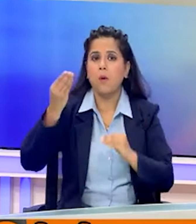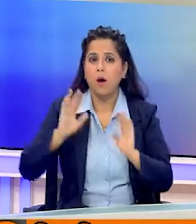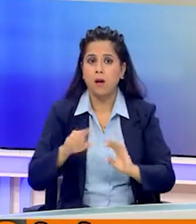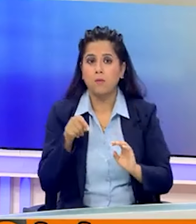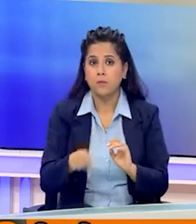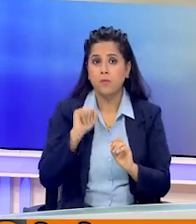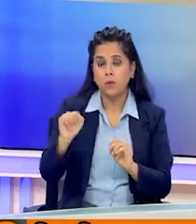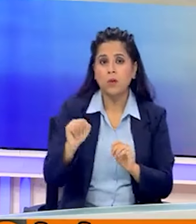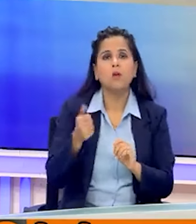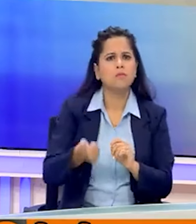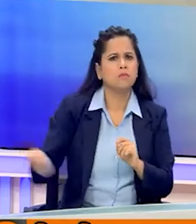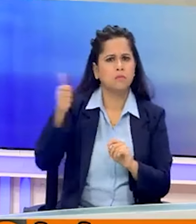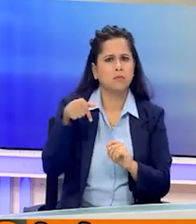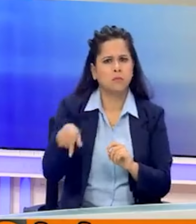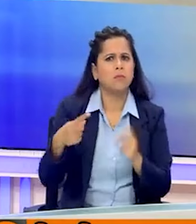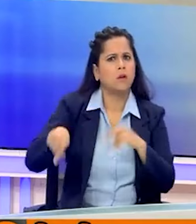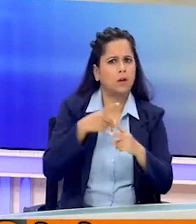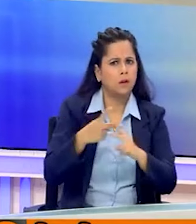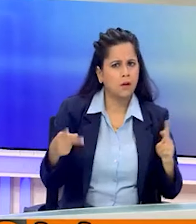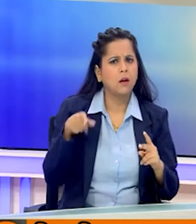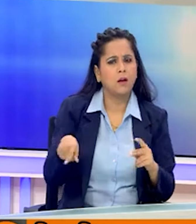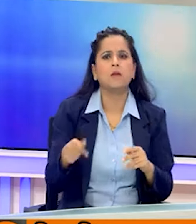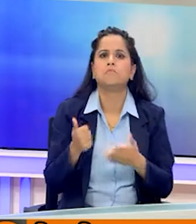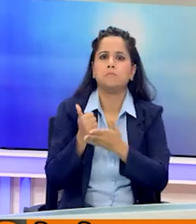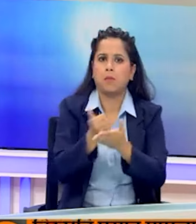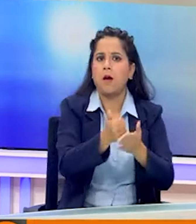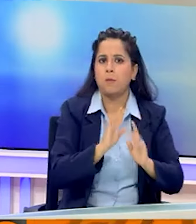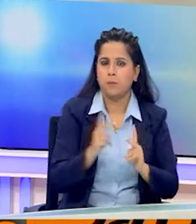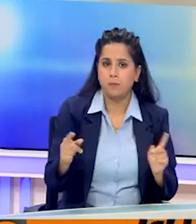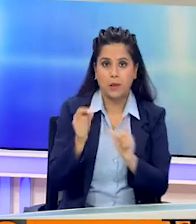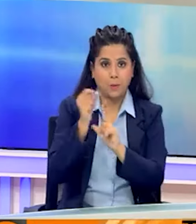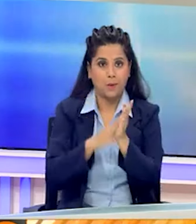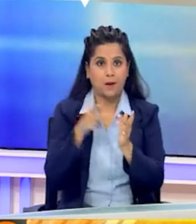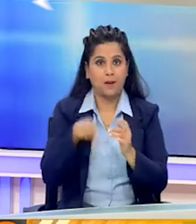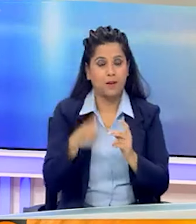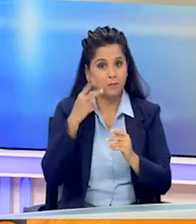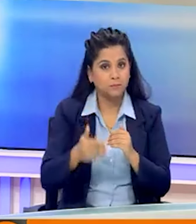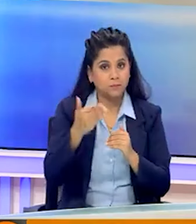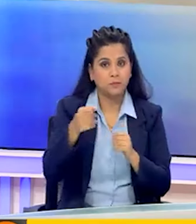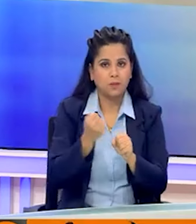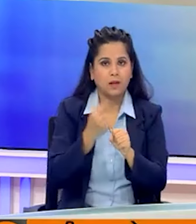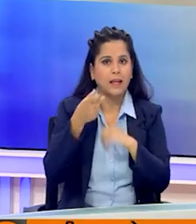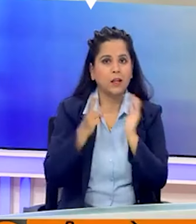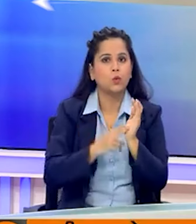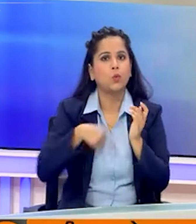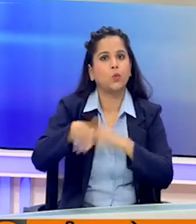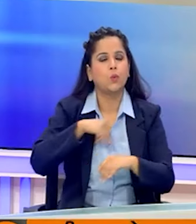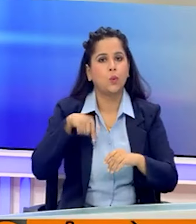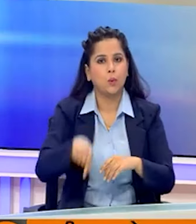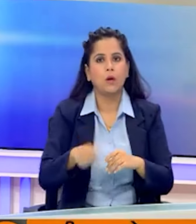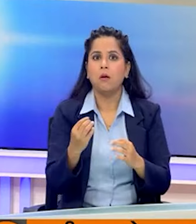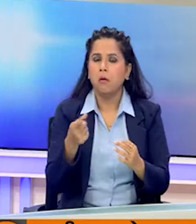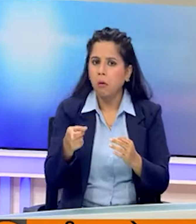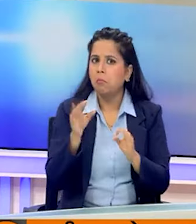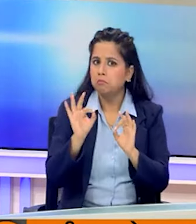इस्राइली नेता को पद पर बने रहने में भी मदद मिलेगी। प्रधान मंत्री ने इस दौरान गिदोन सार की काबिलियत की